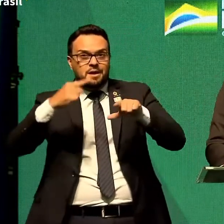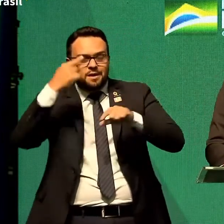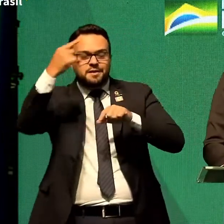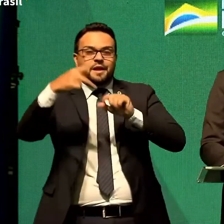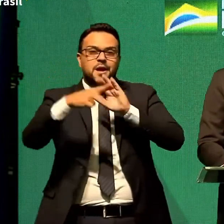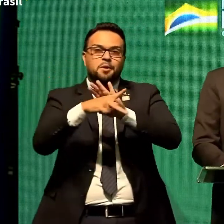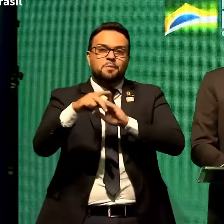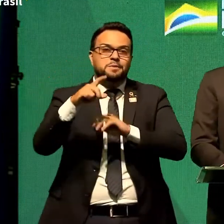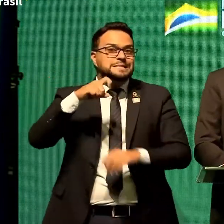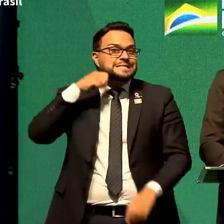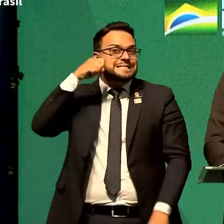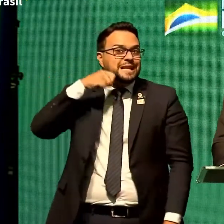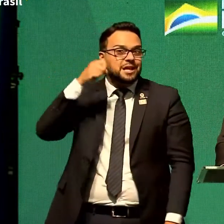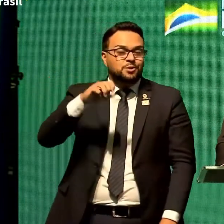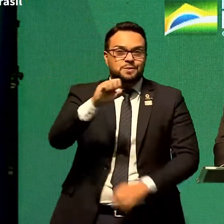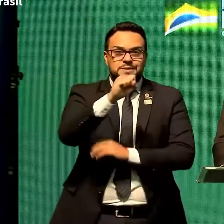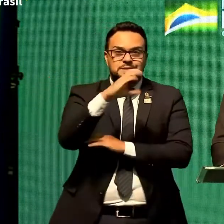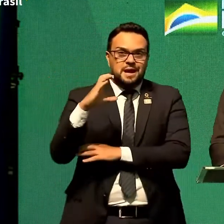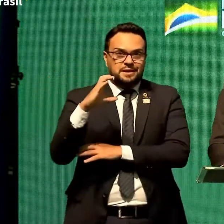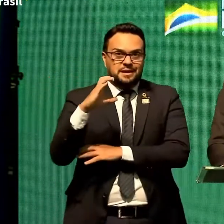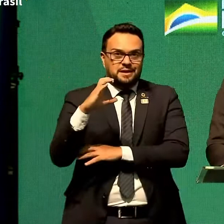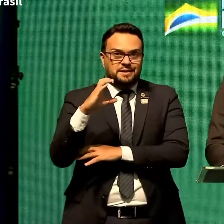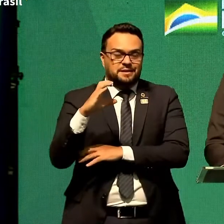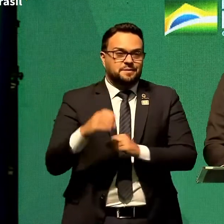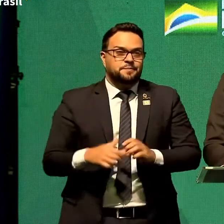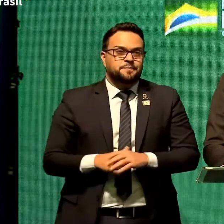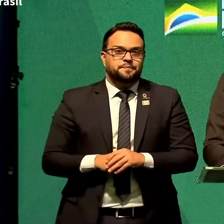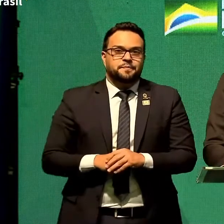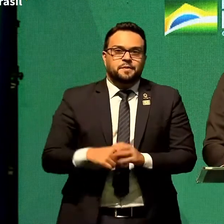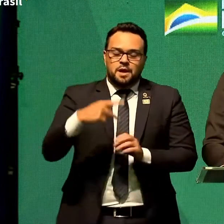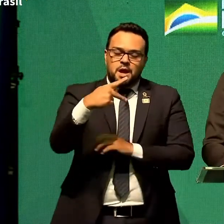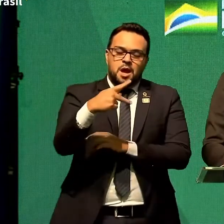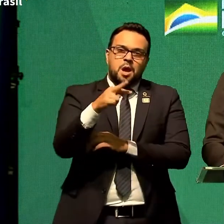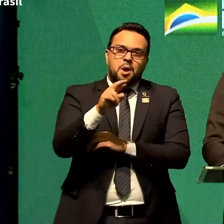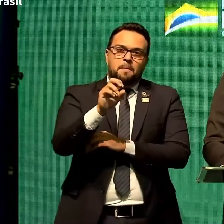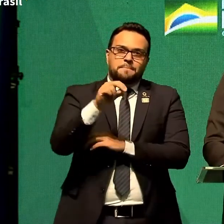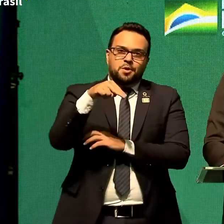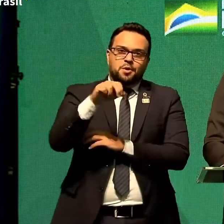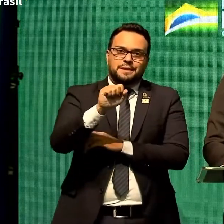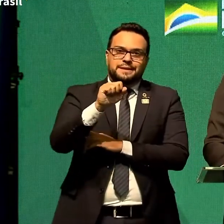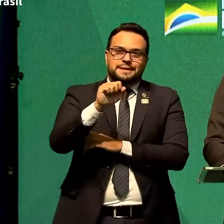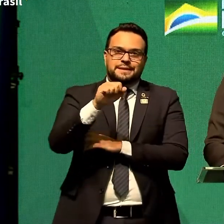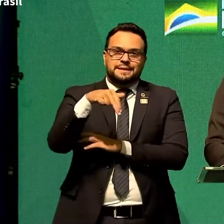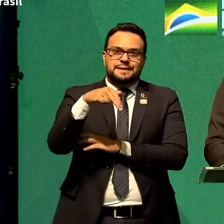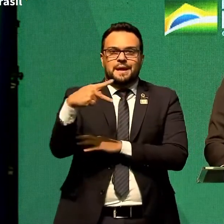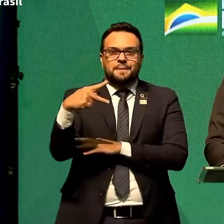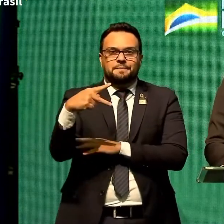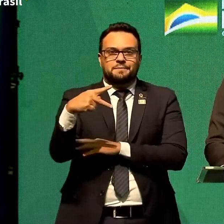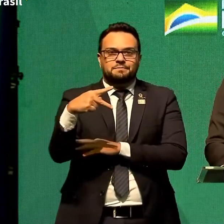de Santa Catarina o nosso Pronamp senador Jorginho Mello